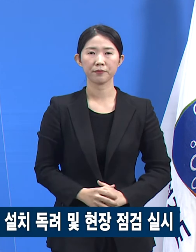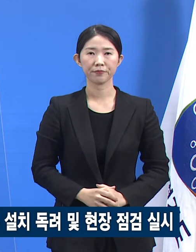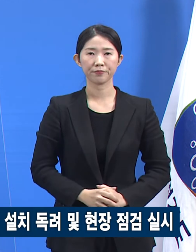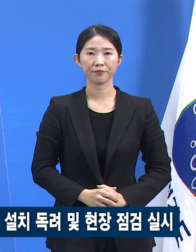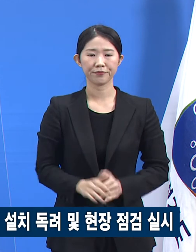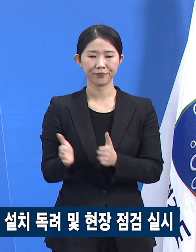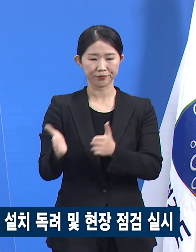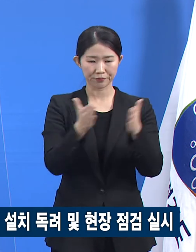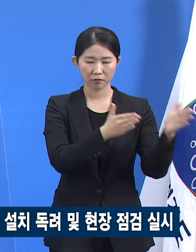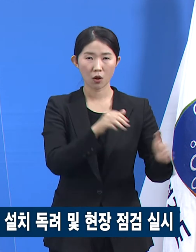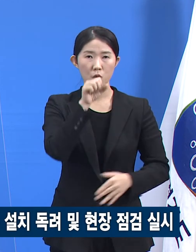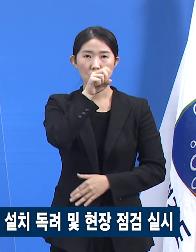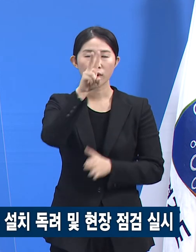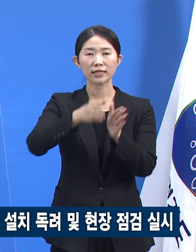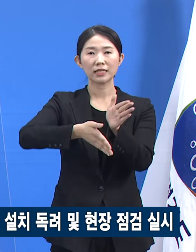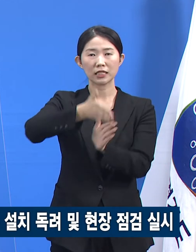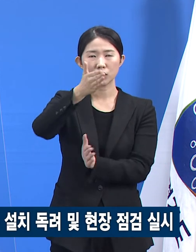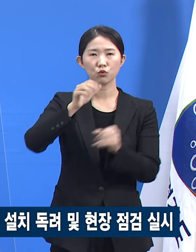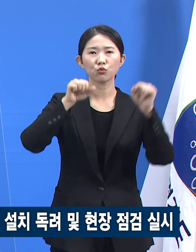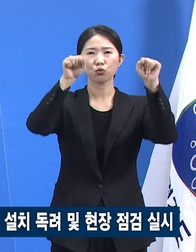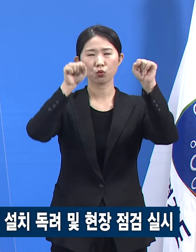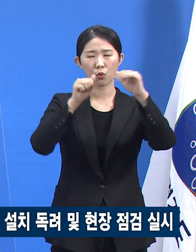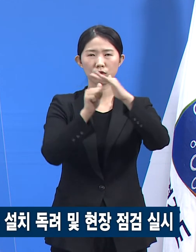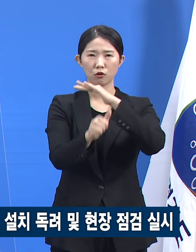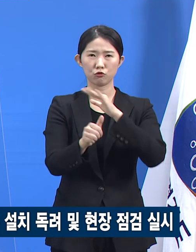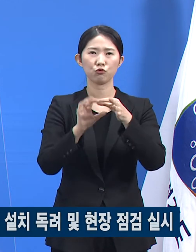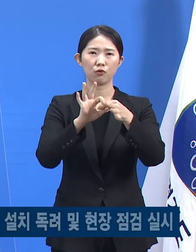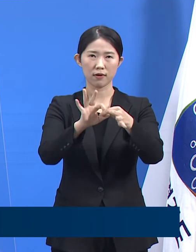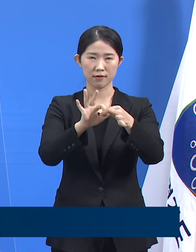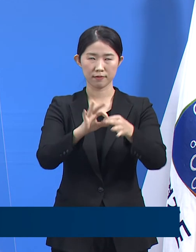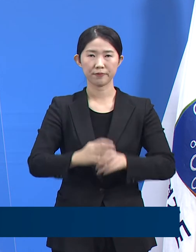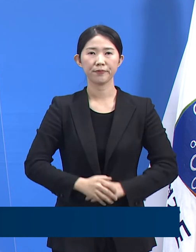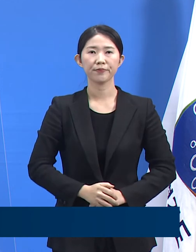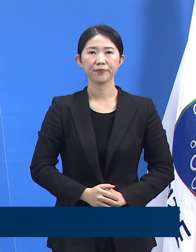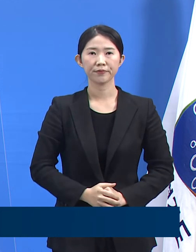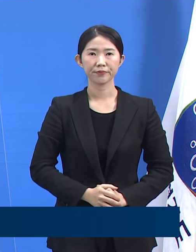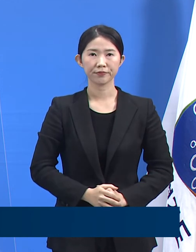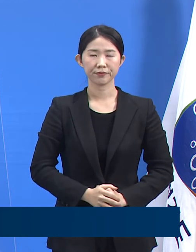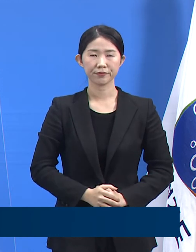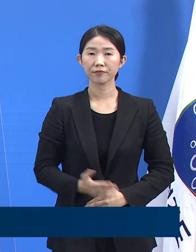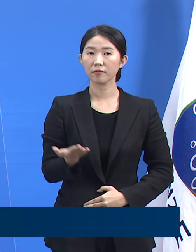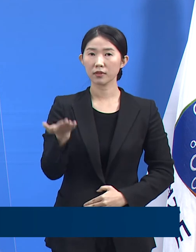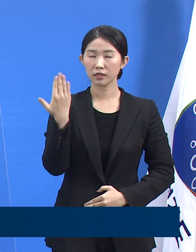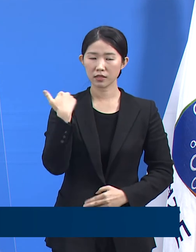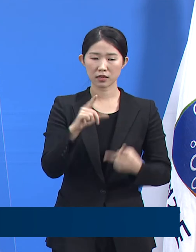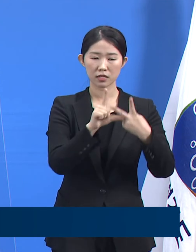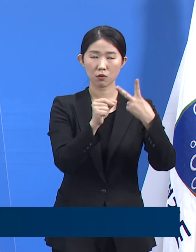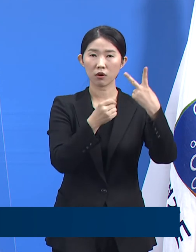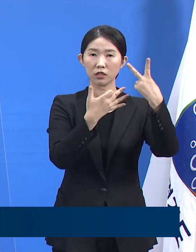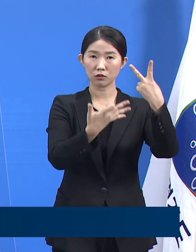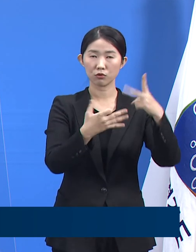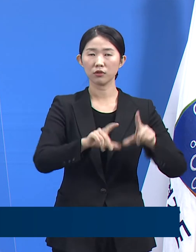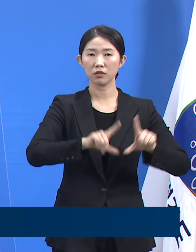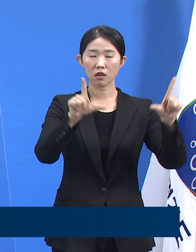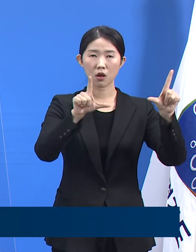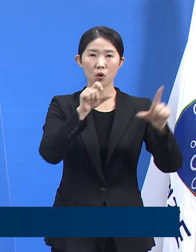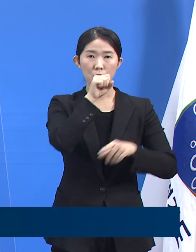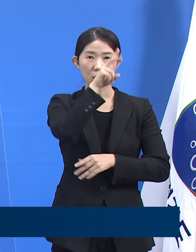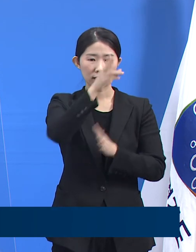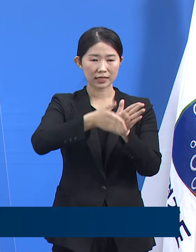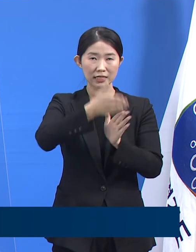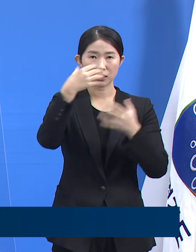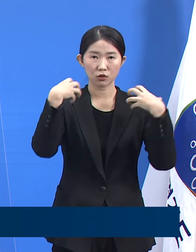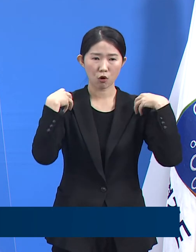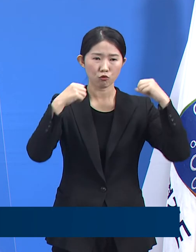다음은 용인시 운동선수 관련 확진 상황입니다. 지난 19일 용인시청 운동선수